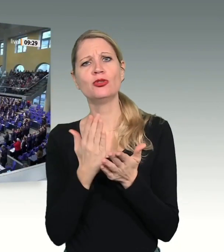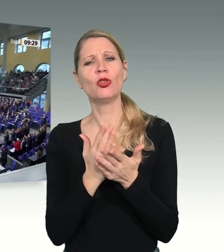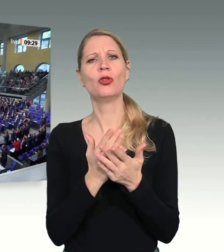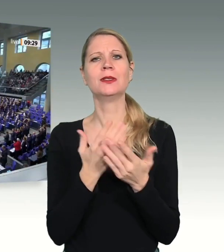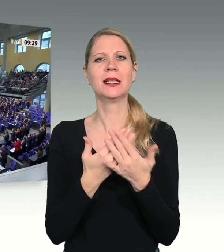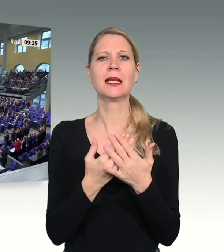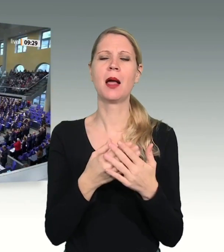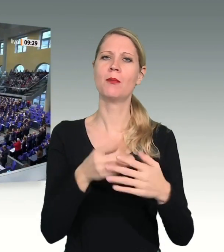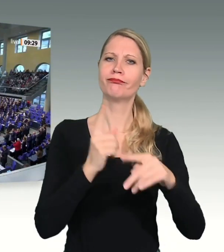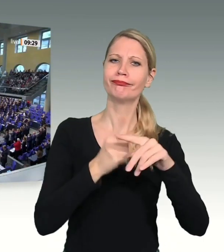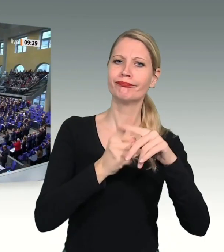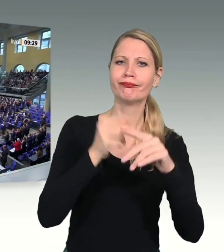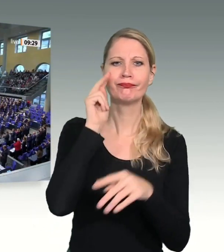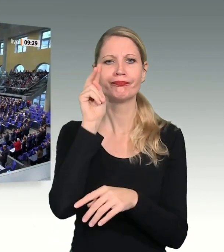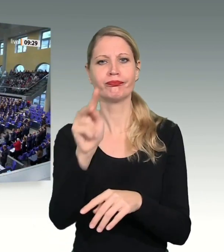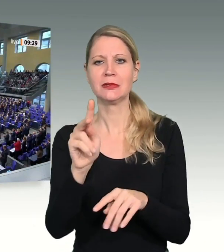Applaus